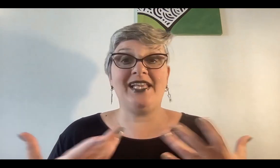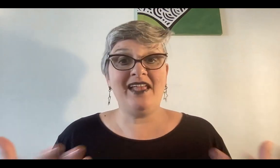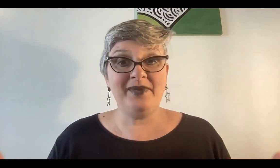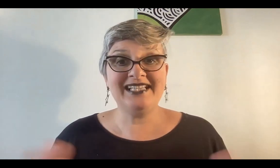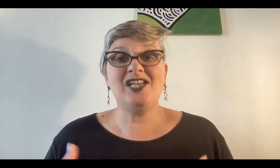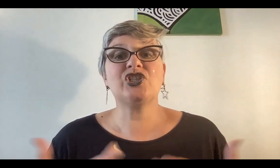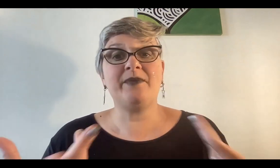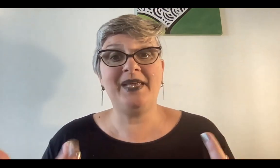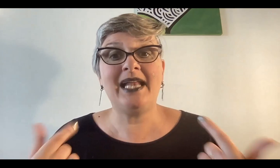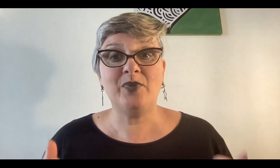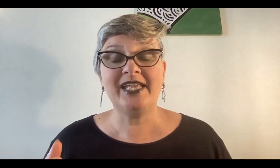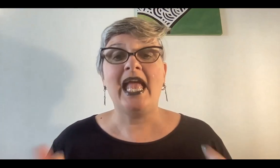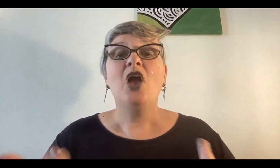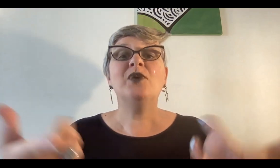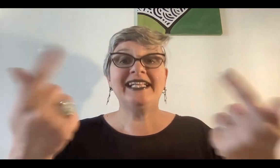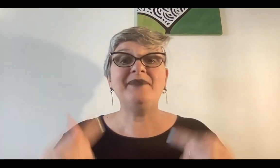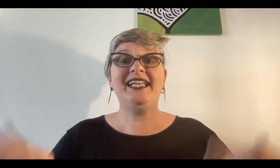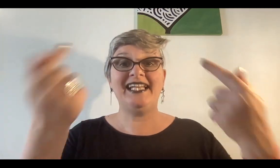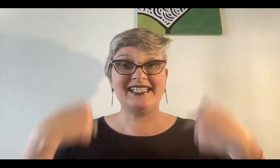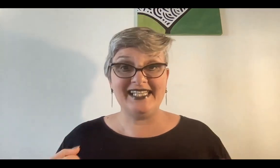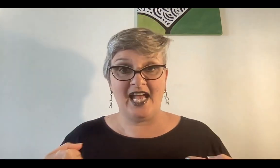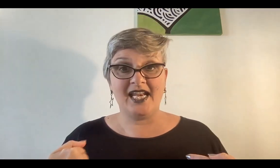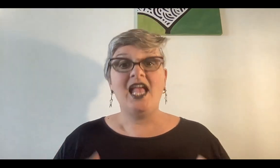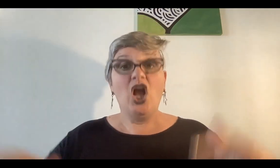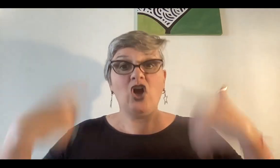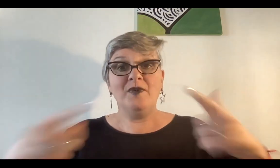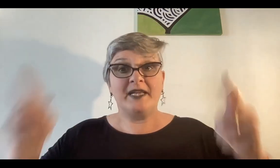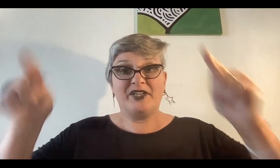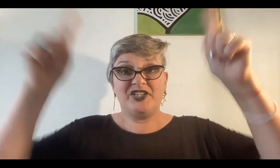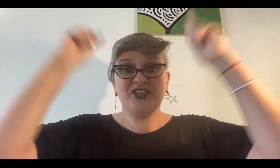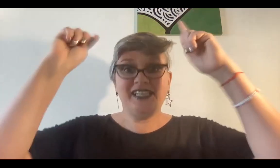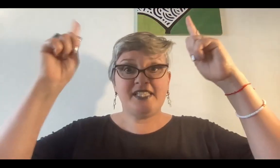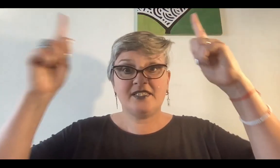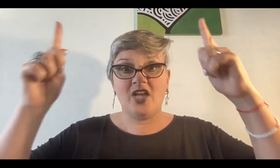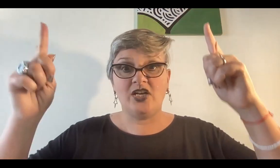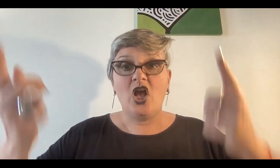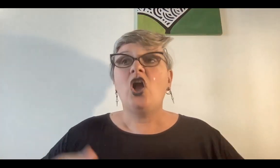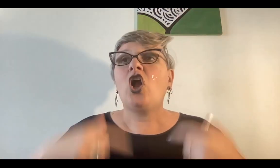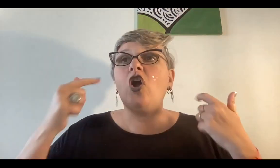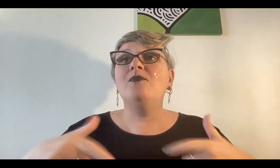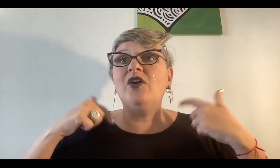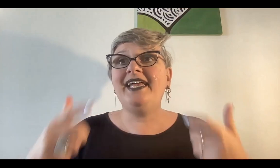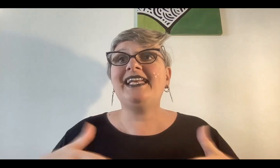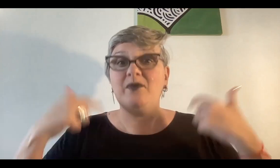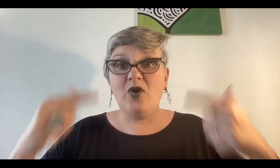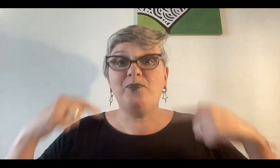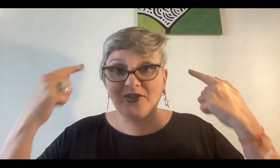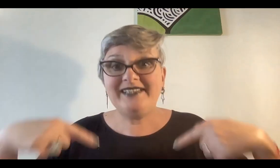celebra, se los espera. ¿Por qué? Porque te vienen a enseñar cómo es el proceso de iniciación, cómo es que vos podés